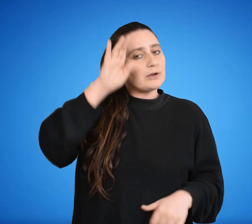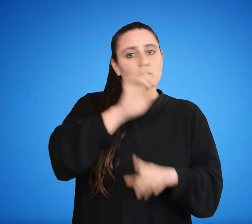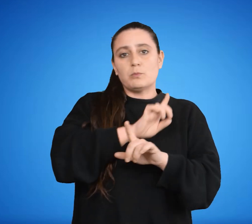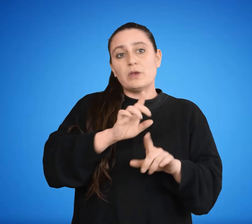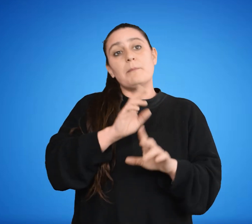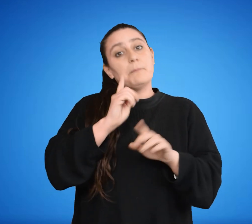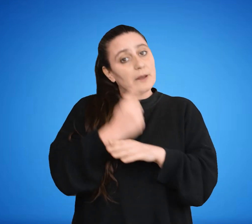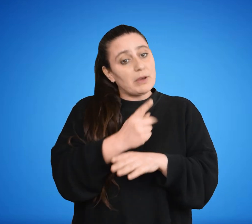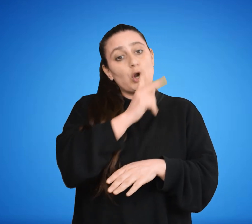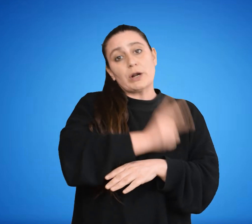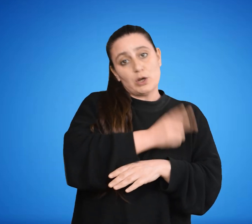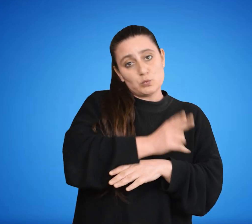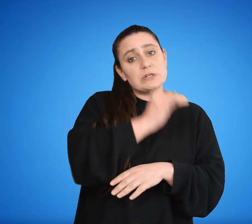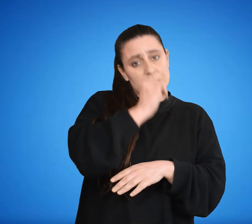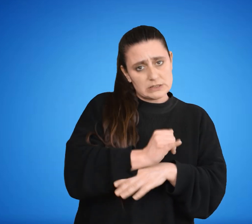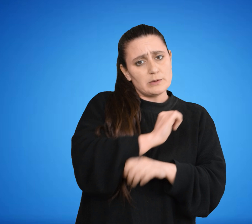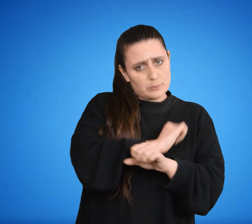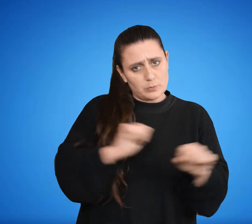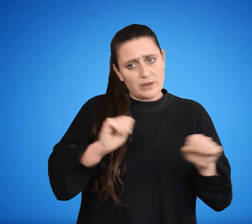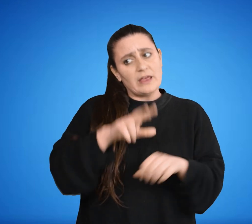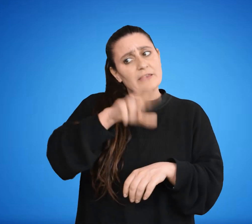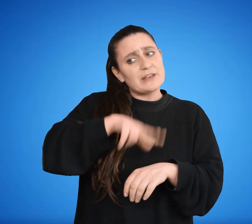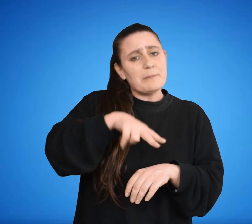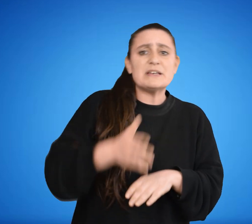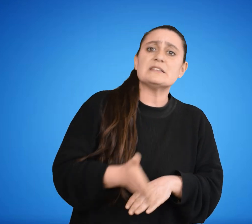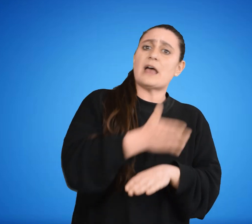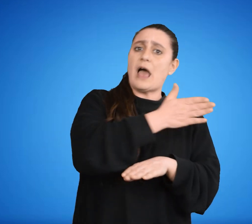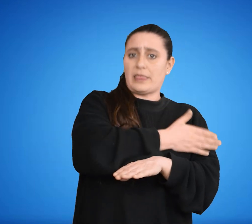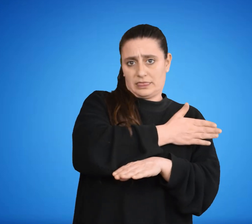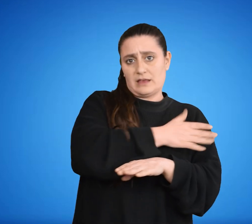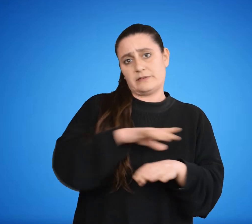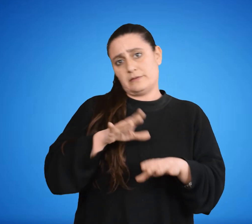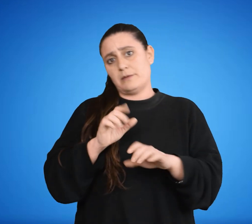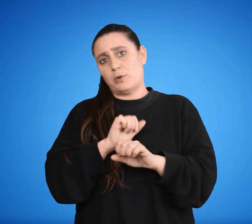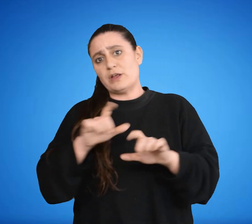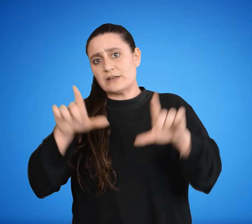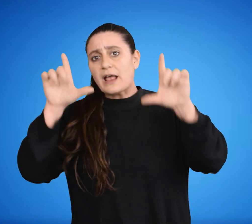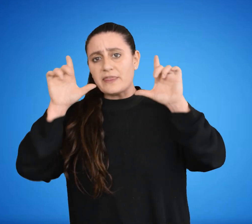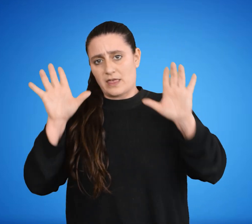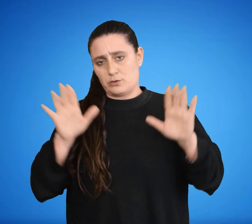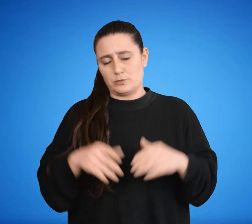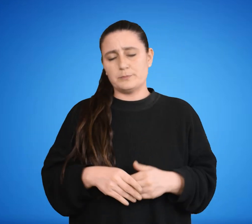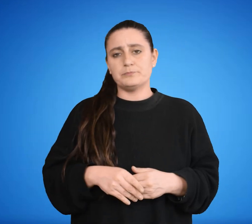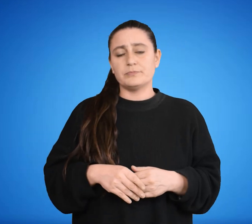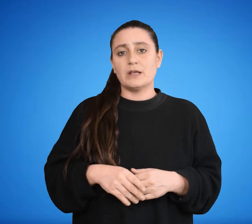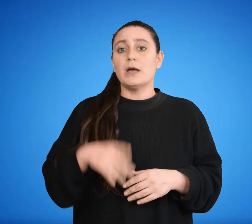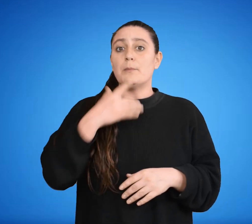salvo que renuncien y cesen en sus cargos con tres meses de anticipación al acto electoral. Para los